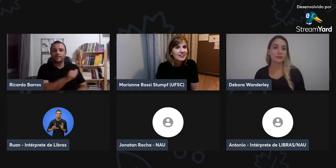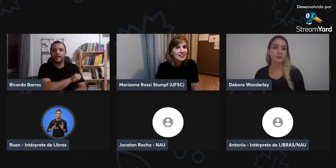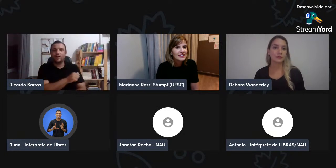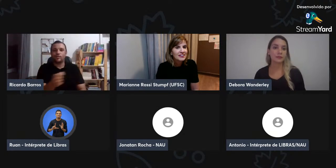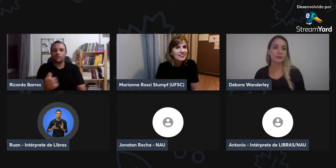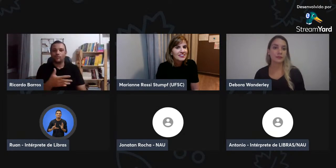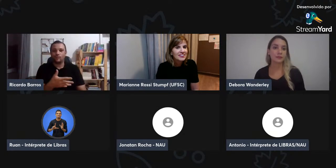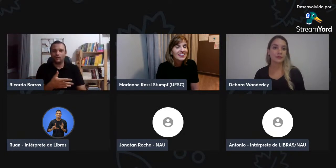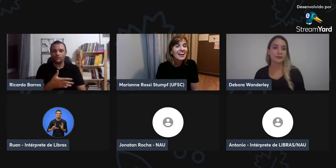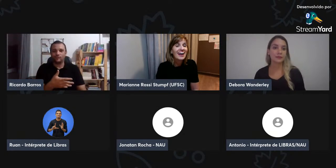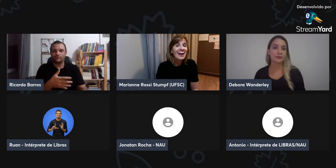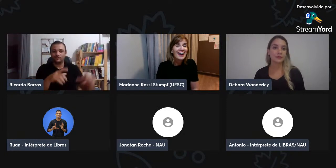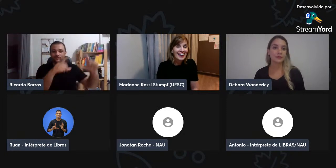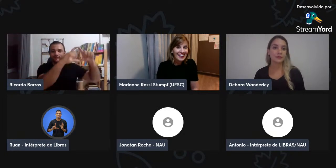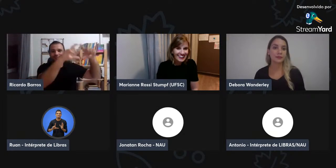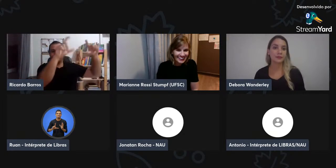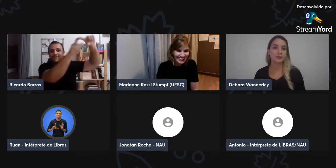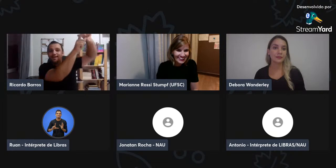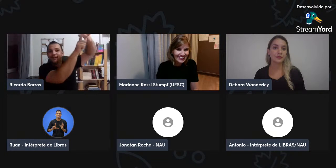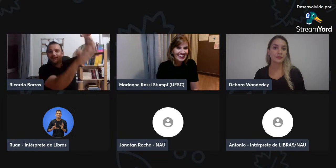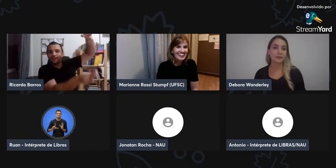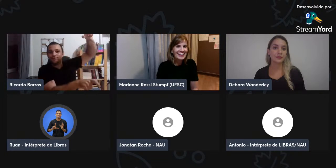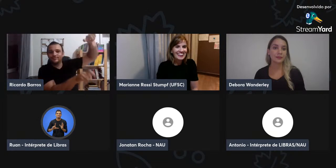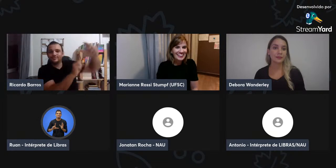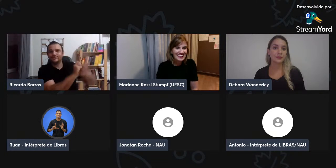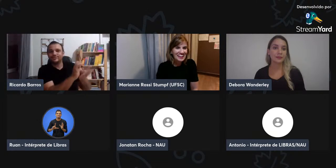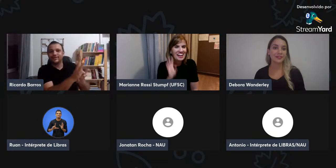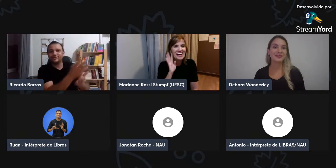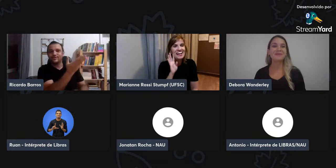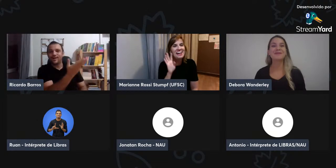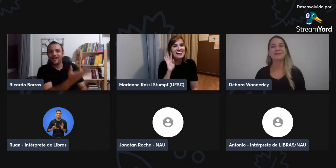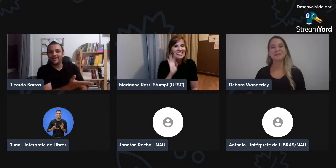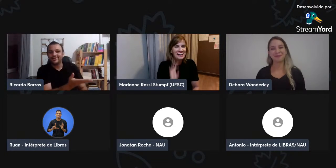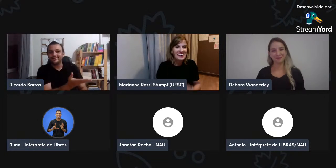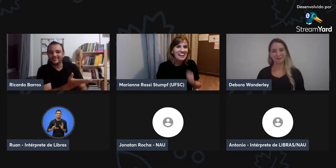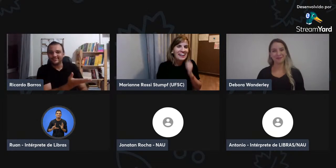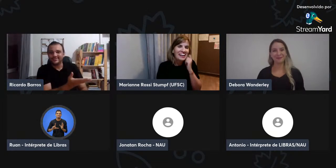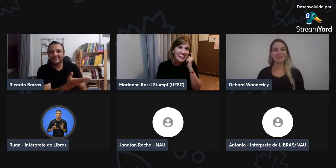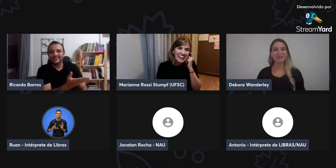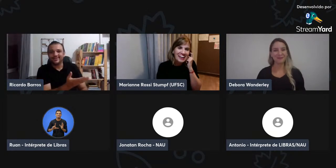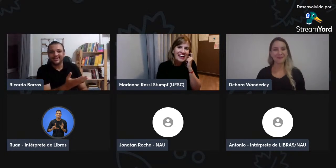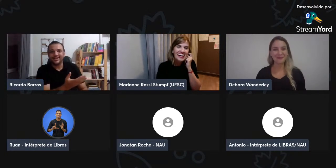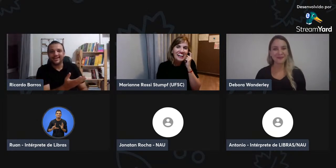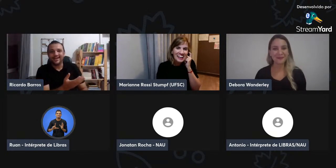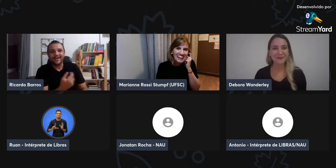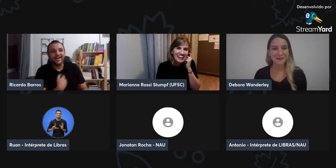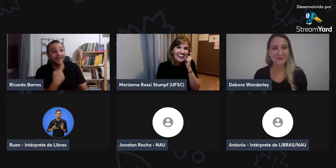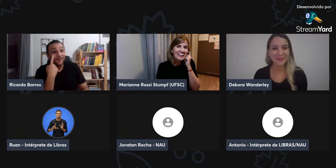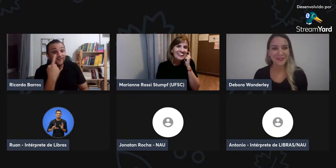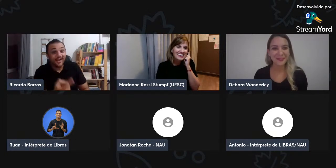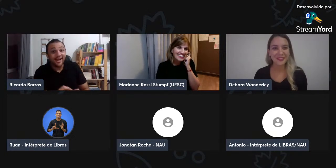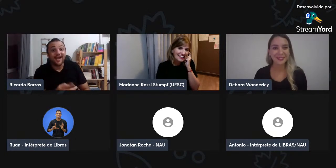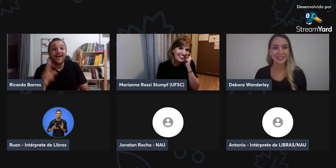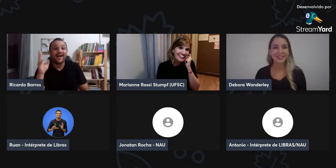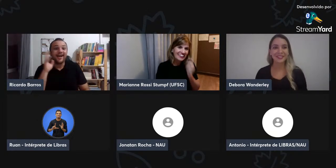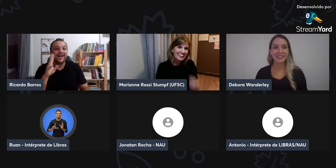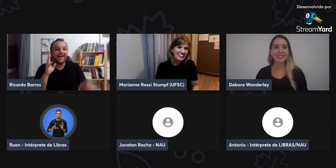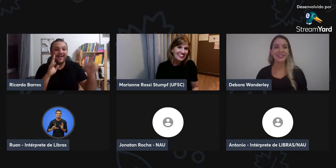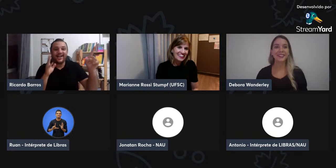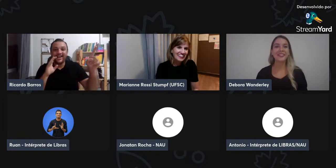uma placa, SignWrite, boa noite, vi lá o desenho, então, fiquei